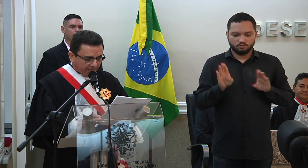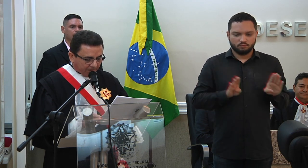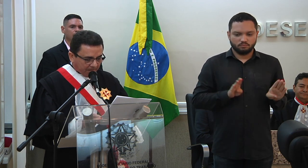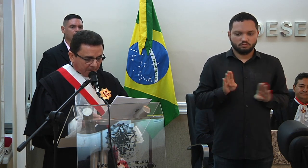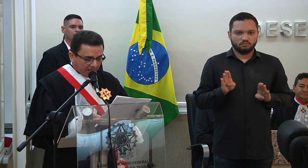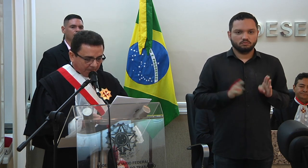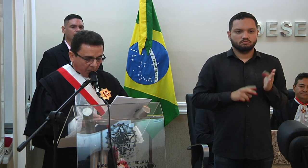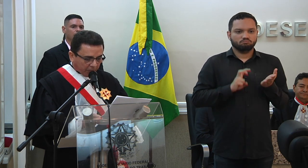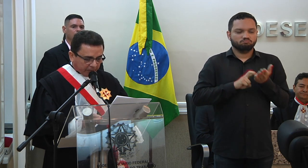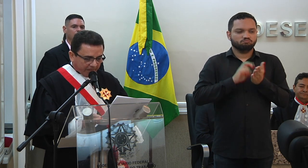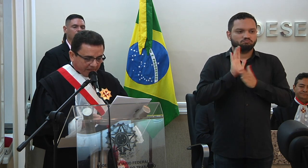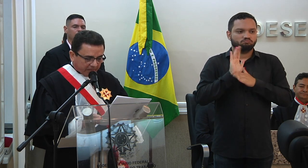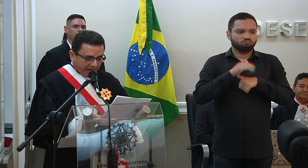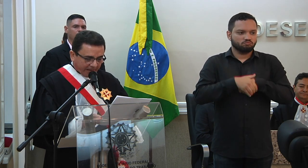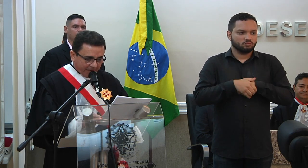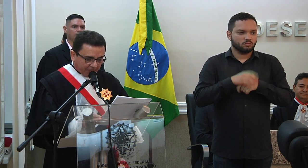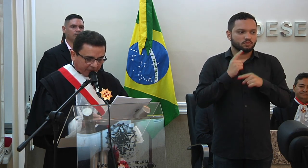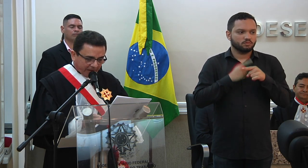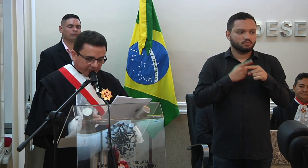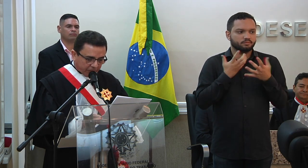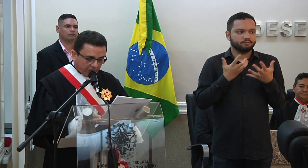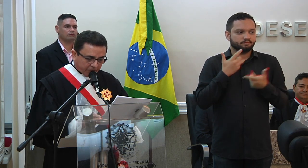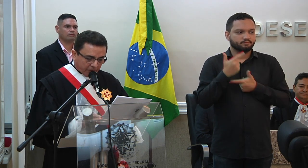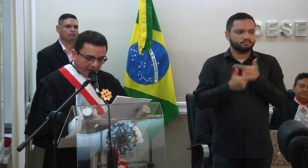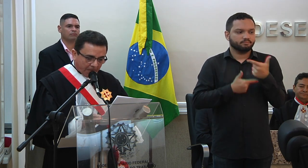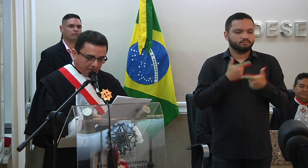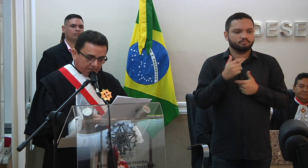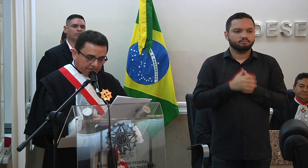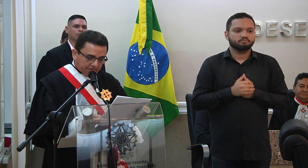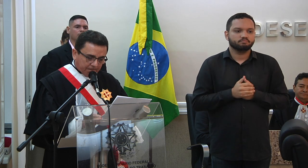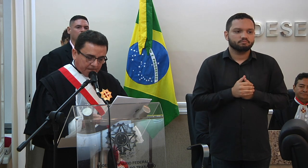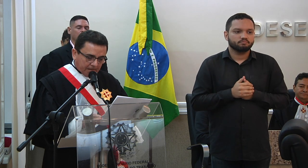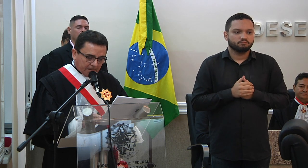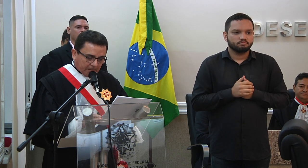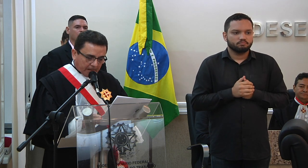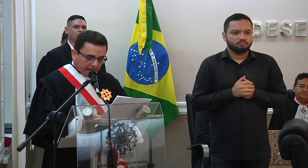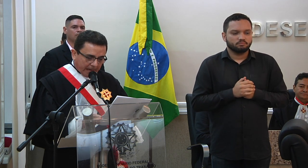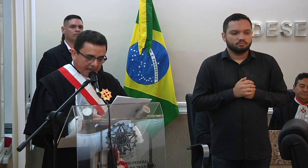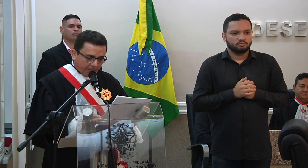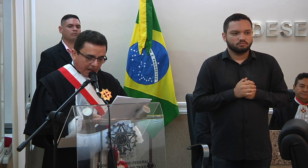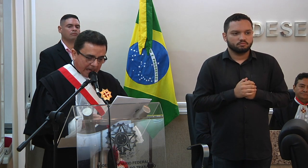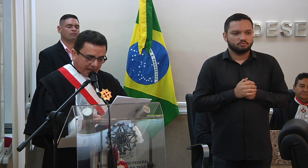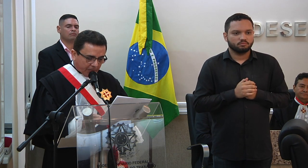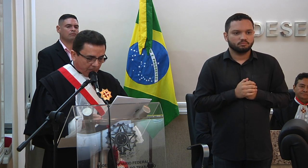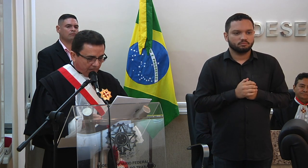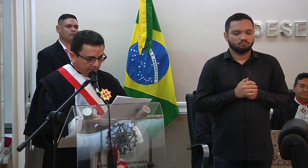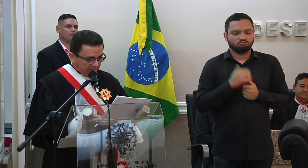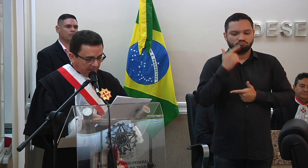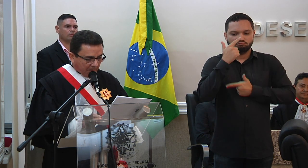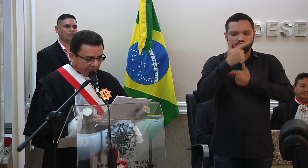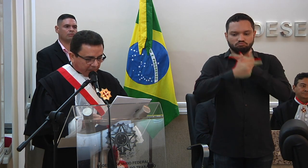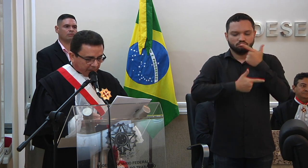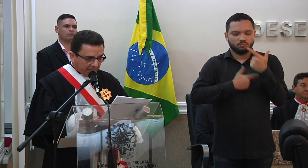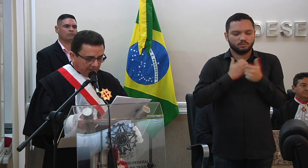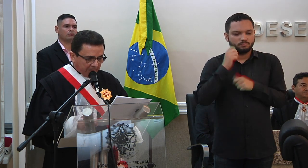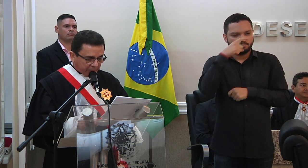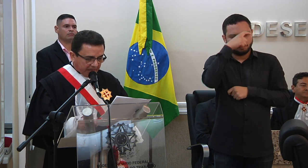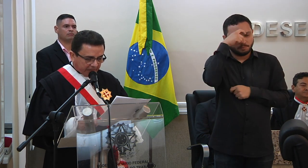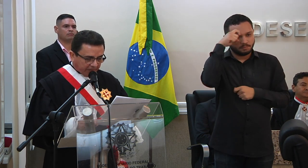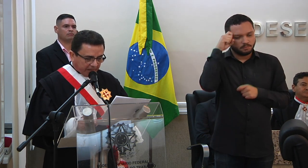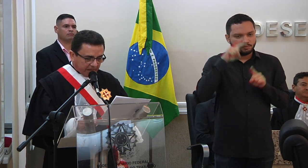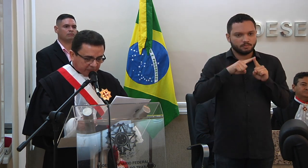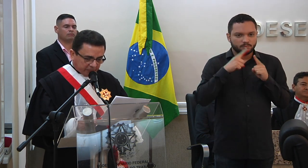outurna da busca da entrega da prestação jurisdicional. encargo árduo, mas